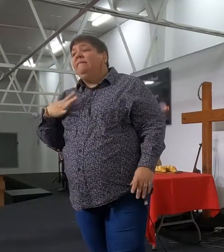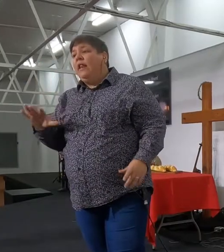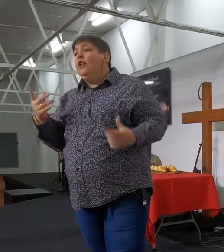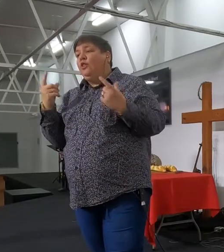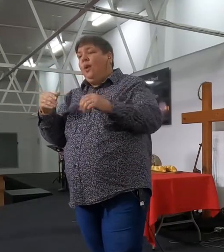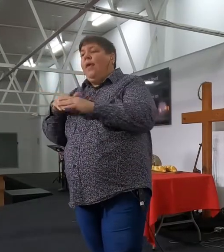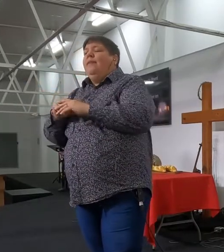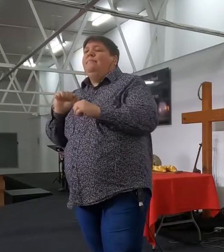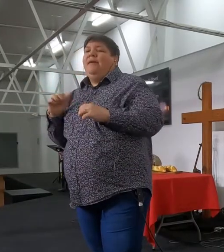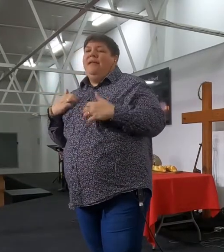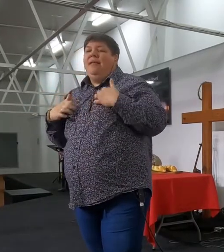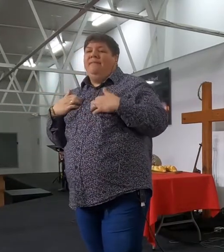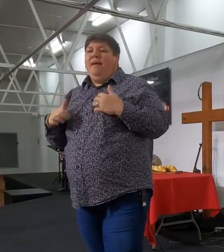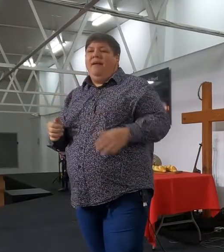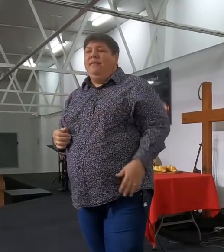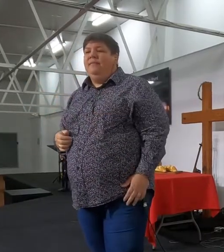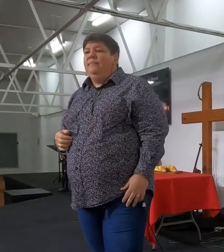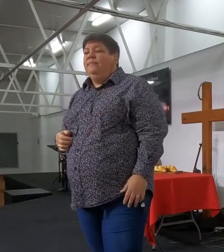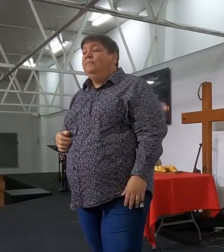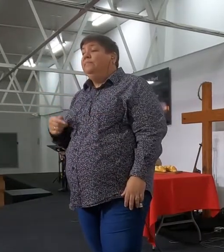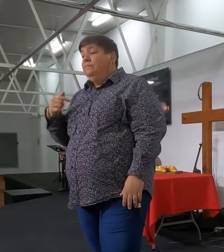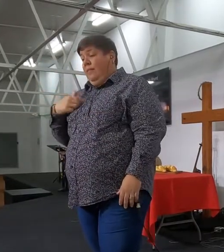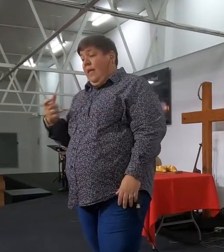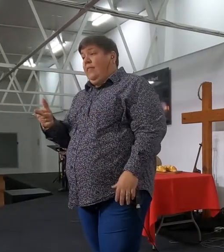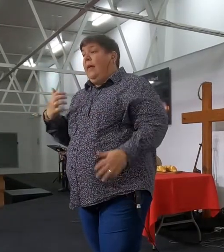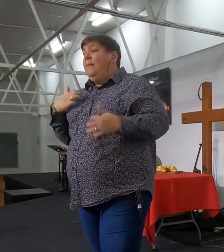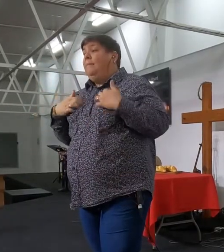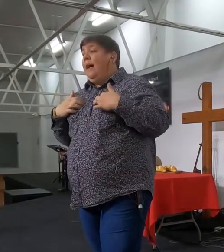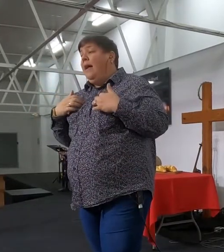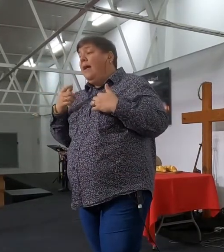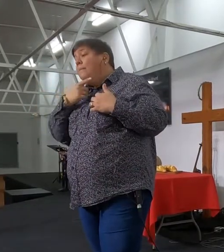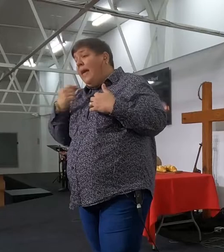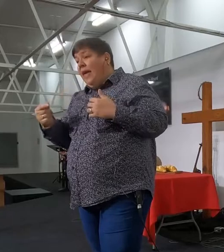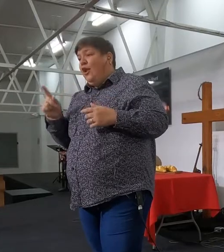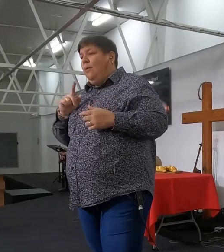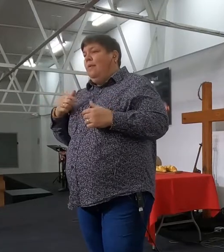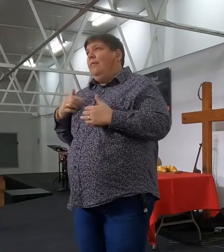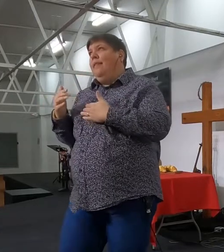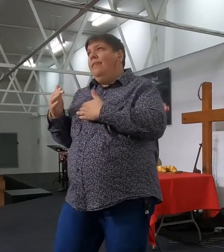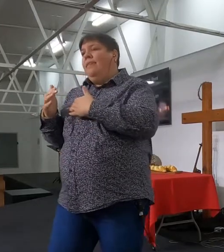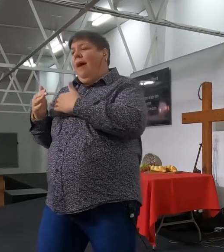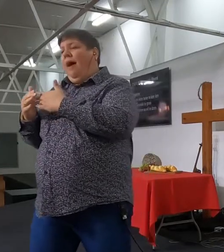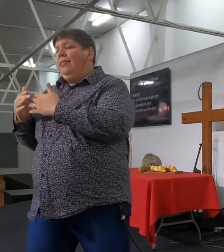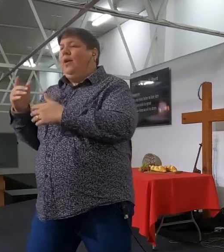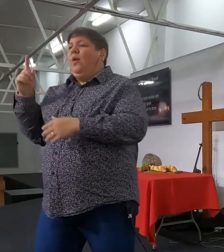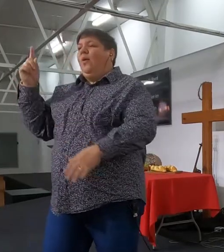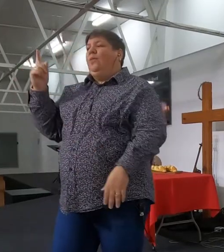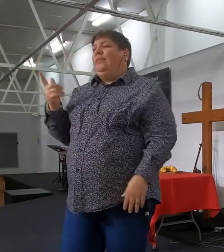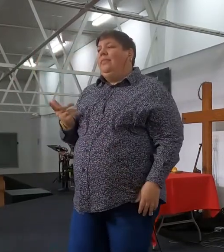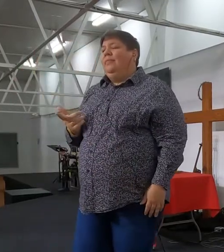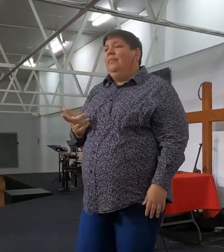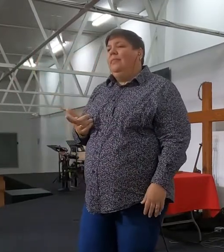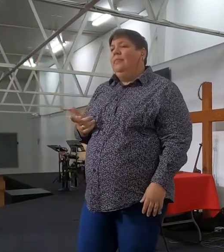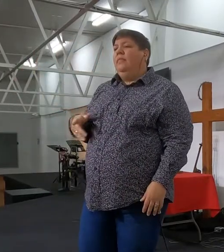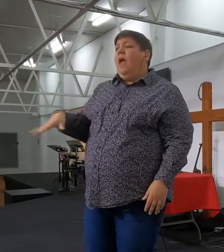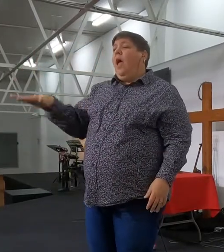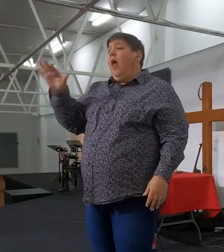leven, wat ek daai begeerte hee, dan drijf het my na die woord van die Heere toe, en dan begin, nou bestudeer, oor jy hoef nie amal in te skryf as